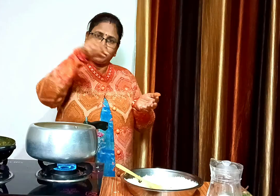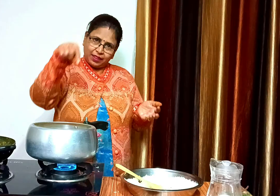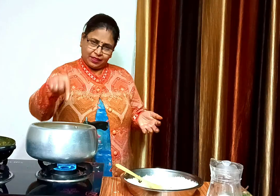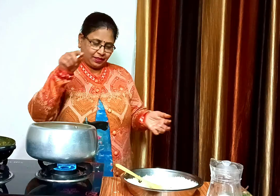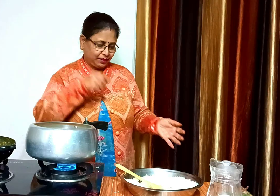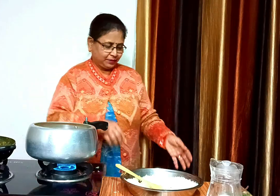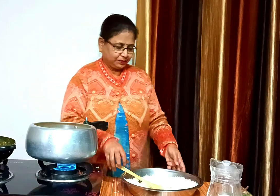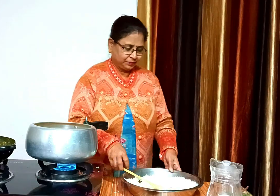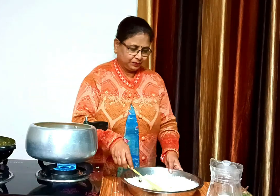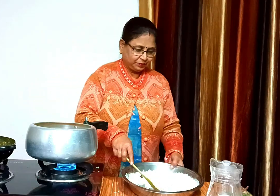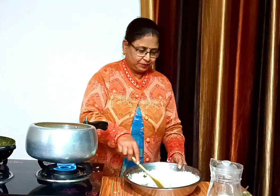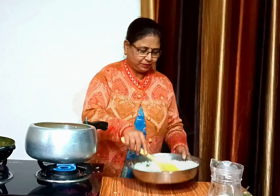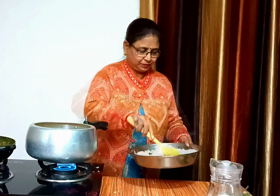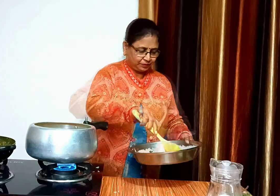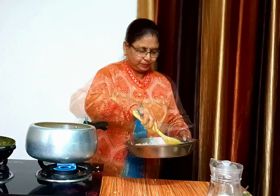अब इस पर सारे चावल डाल डालेंगे